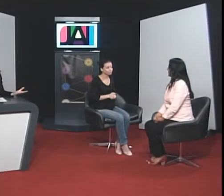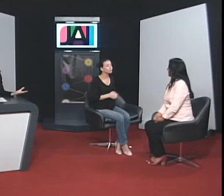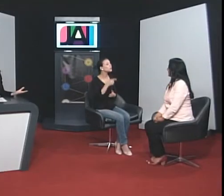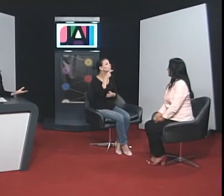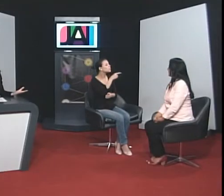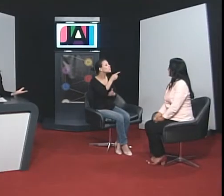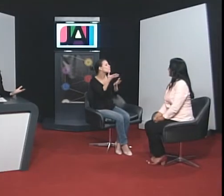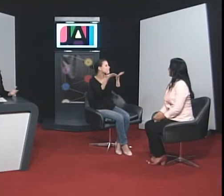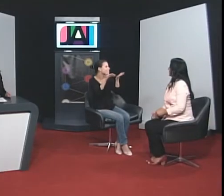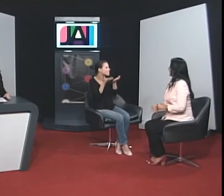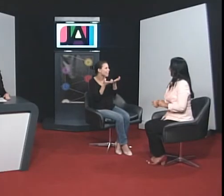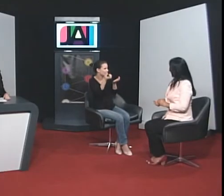pouco sobre o seu livro?